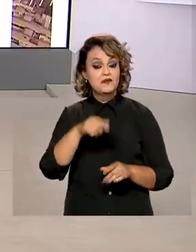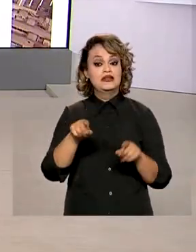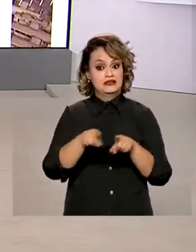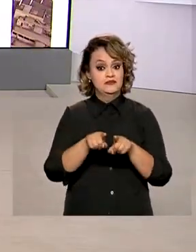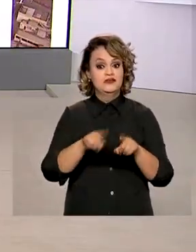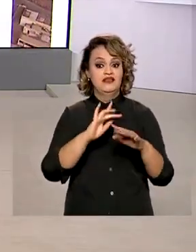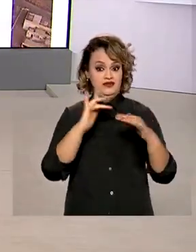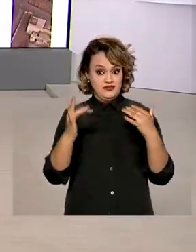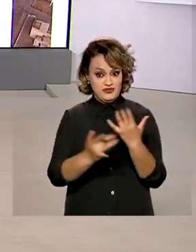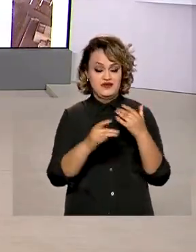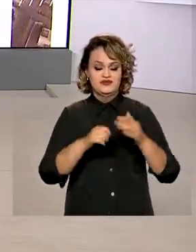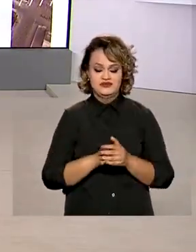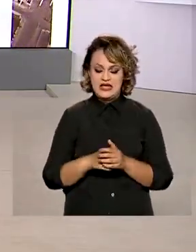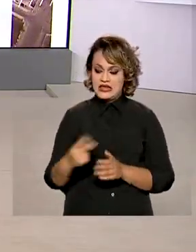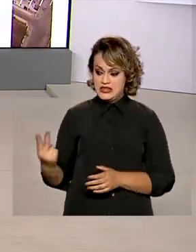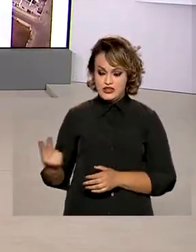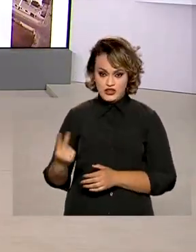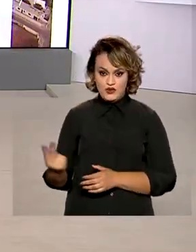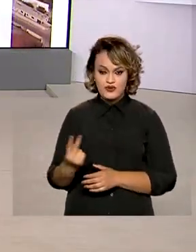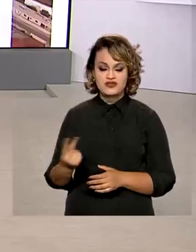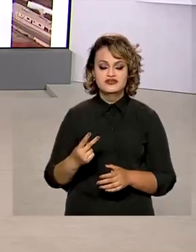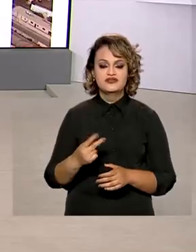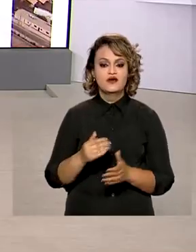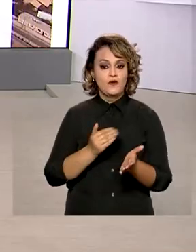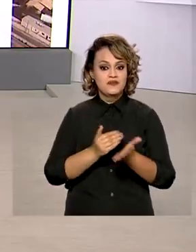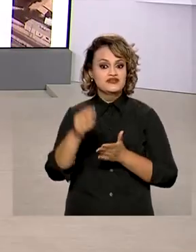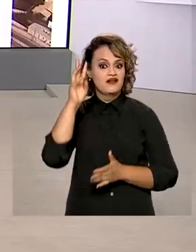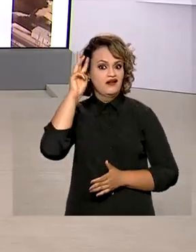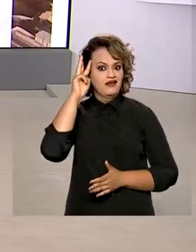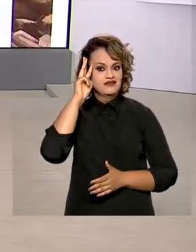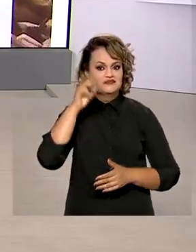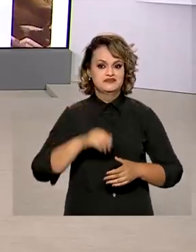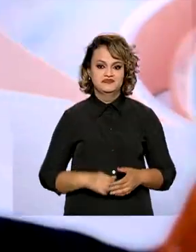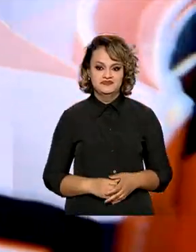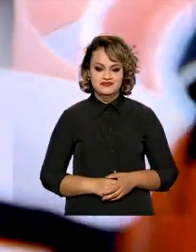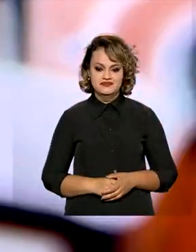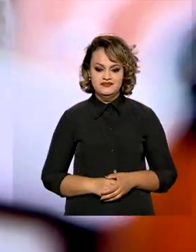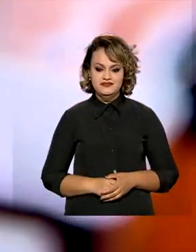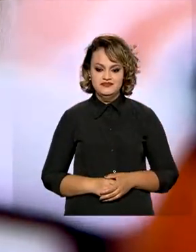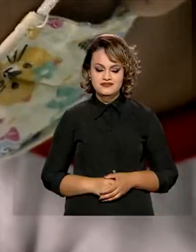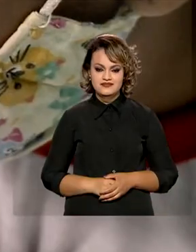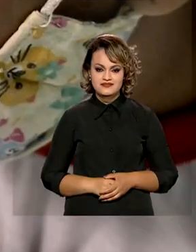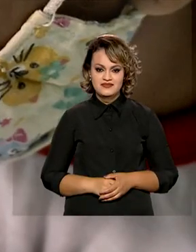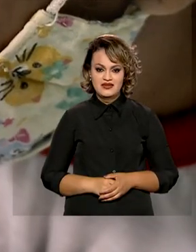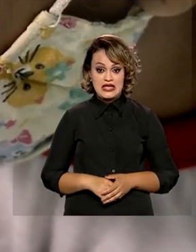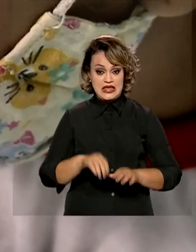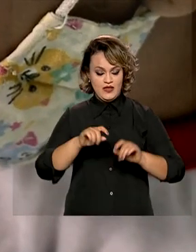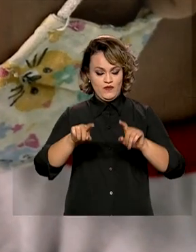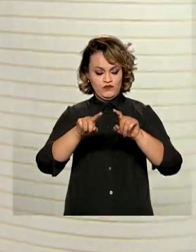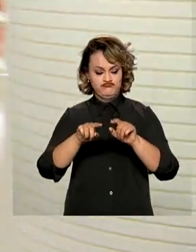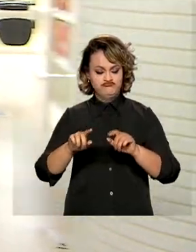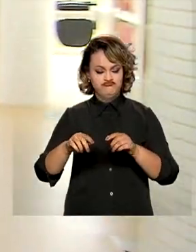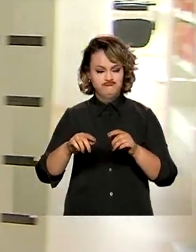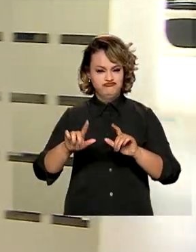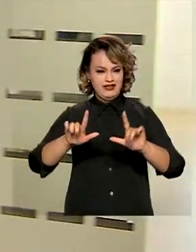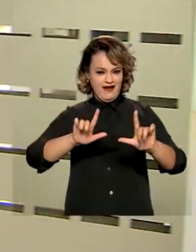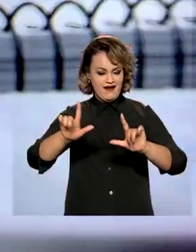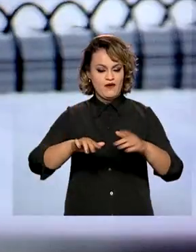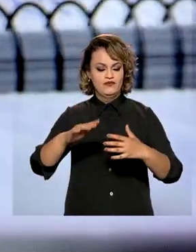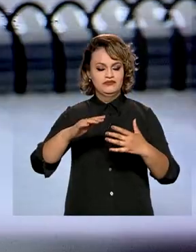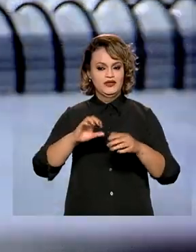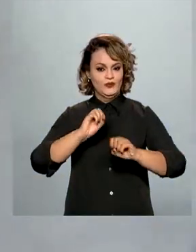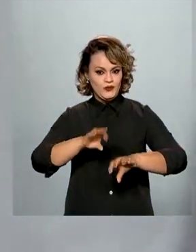internet. As novas emissoras entraram no ar nesta terça-feira. O canal Educação vai ao ar com uma